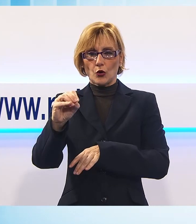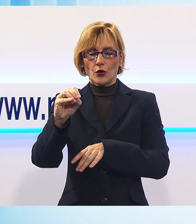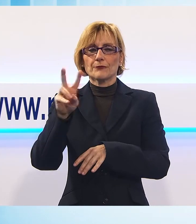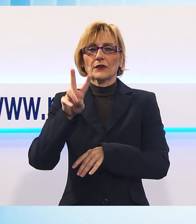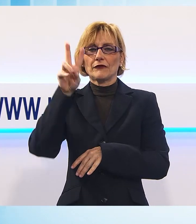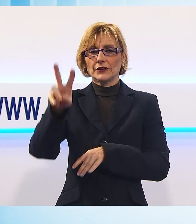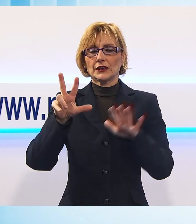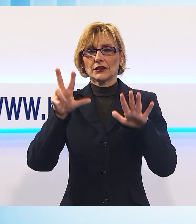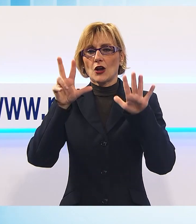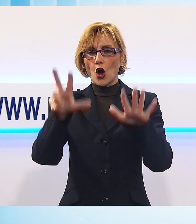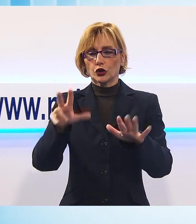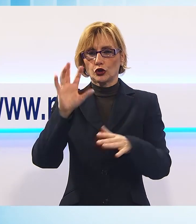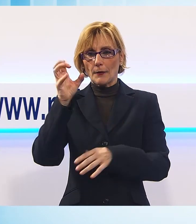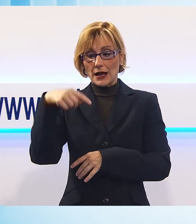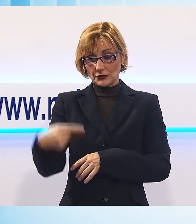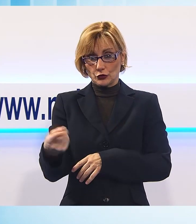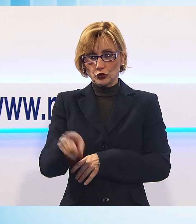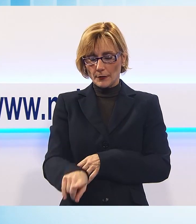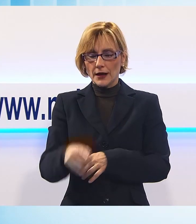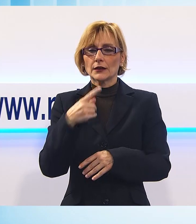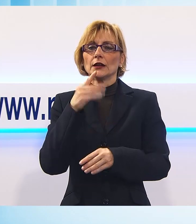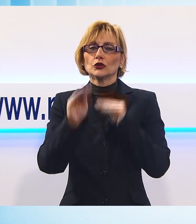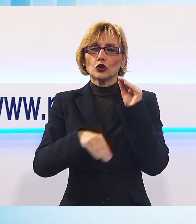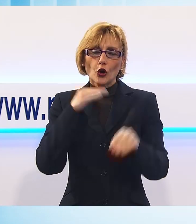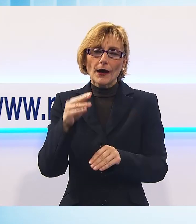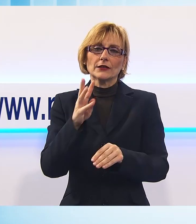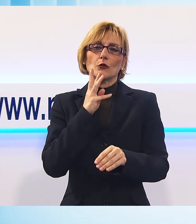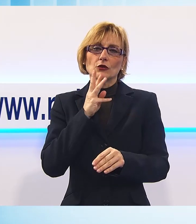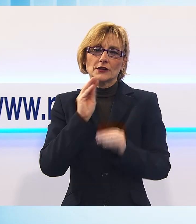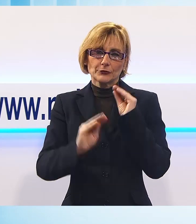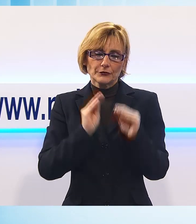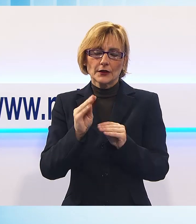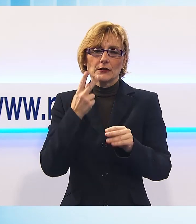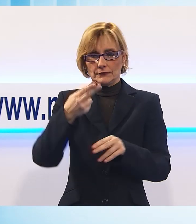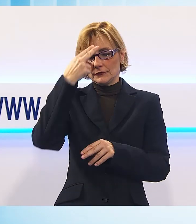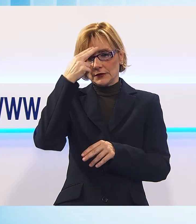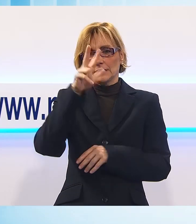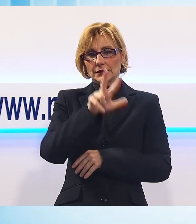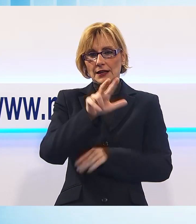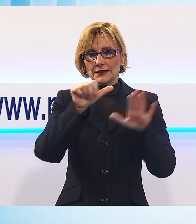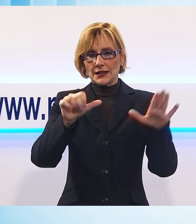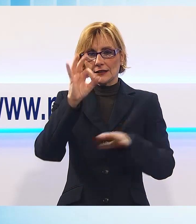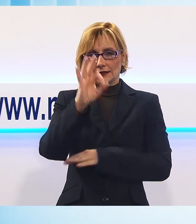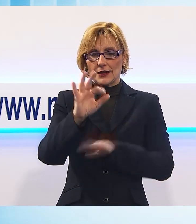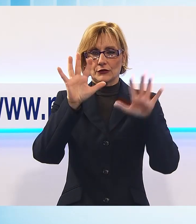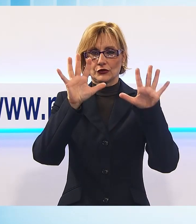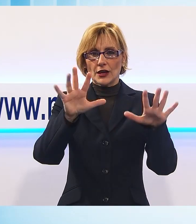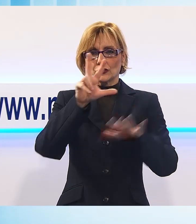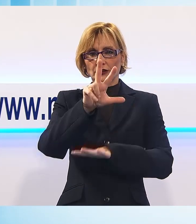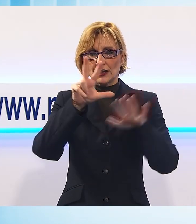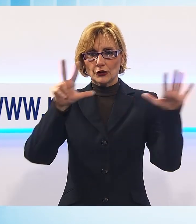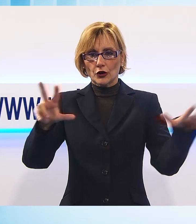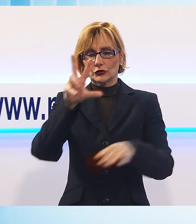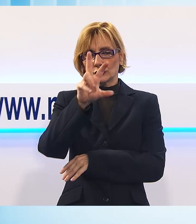Per domande e commenti inviare sms o whatsapp al numero che ormai conoscete, comunque ve lo ricordo, 360 10 38